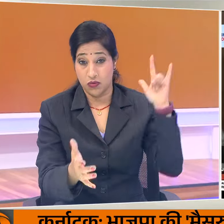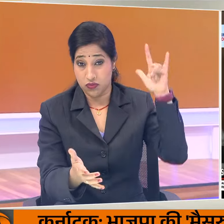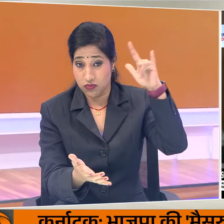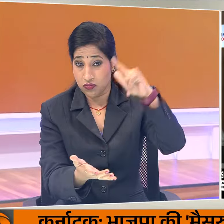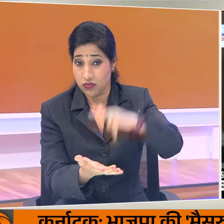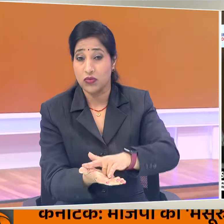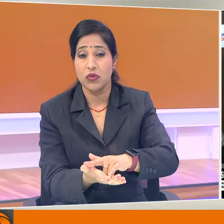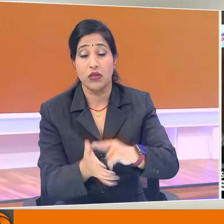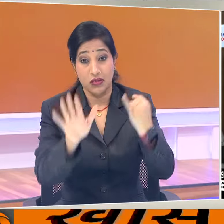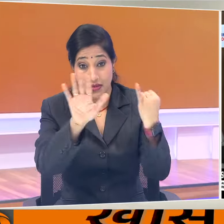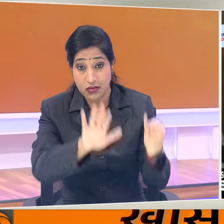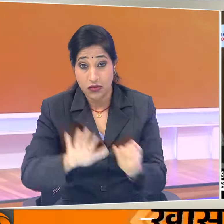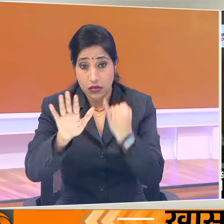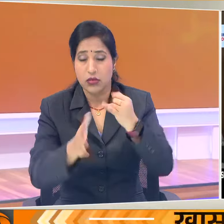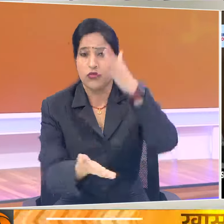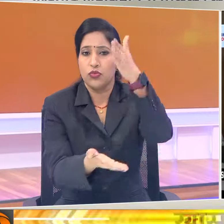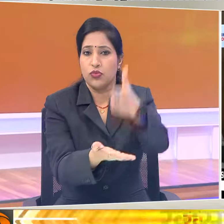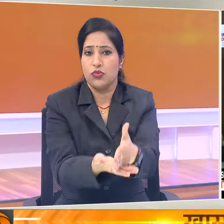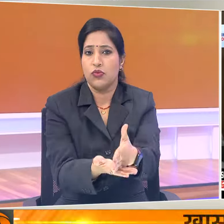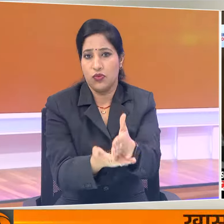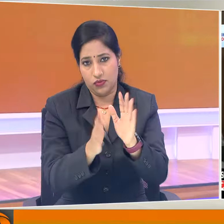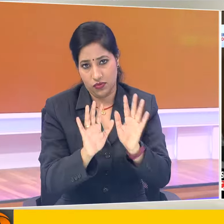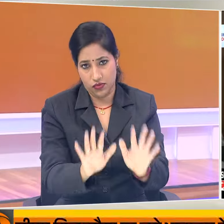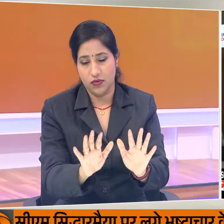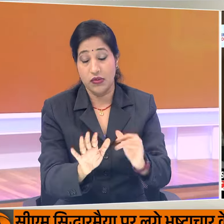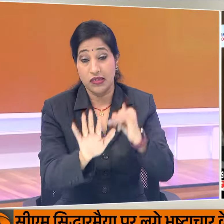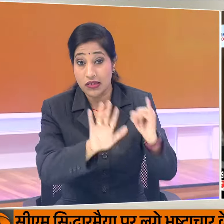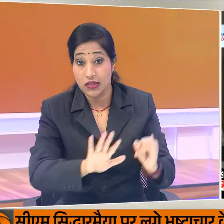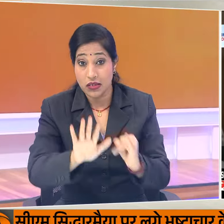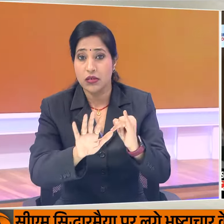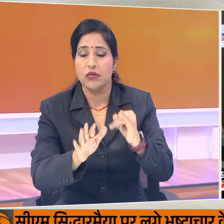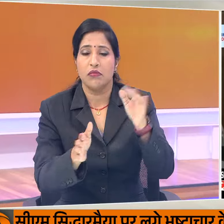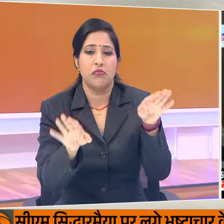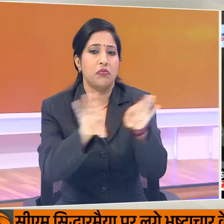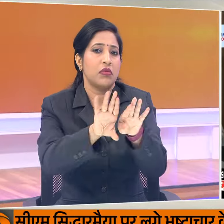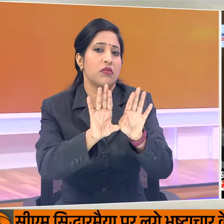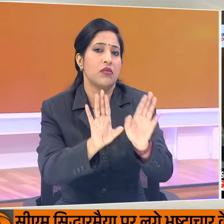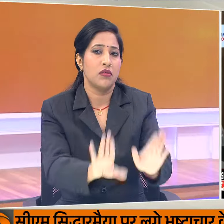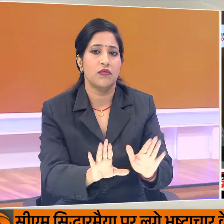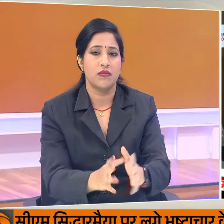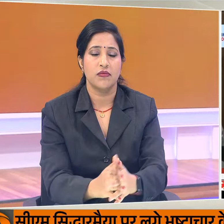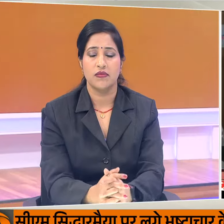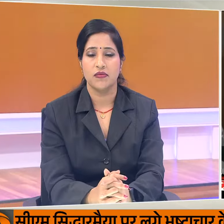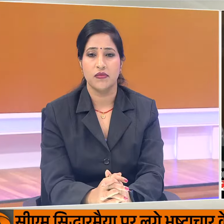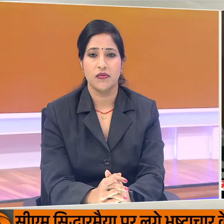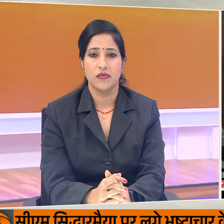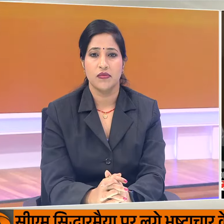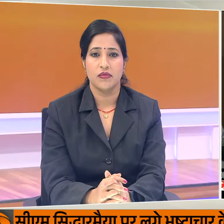हवाई अड़े को ततकाल प्रभाव से छे गंटे के लिए बंद कर दिया गया